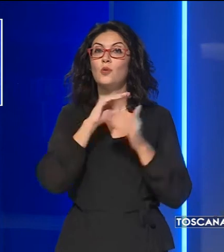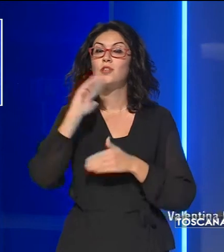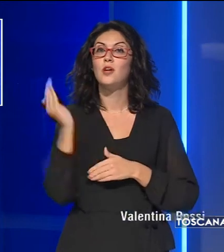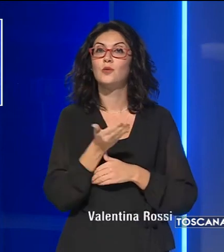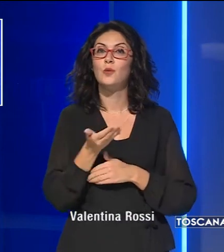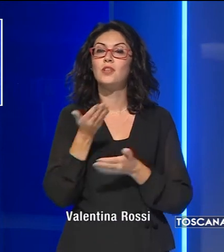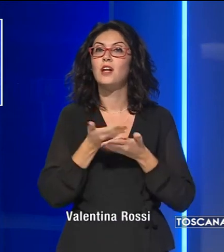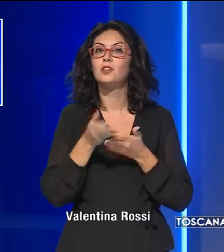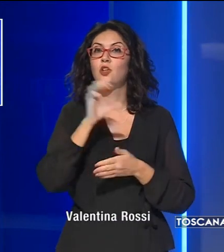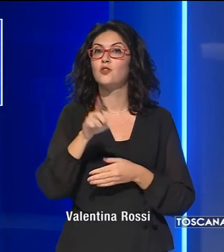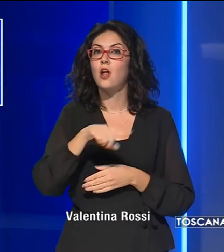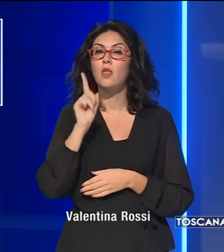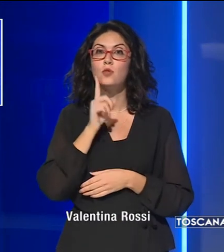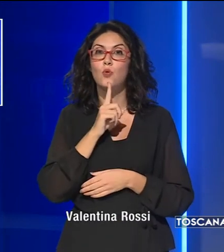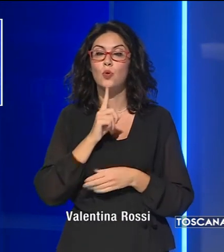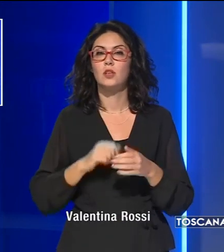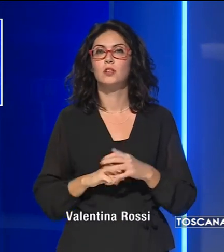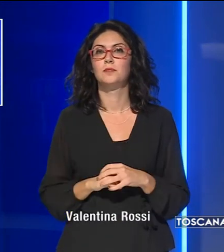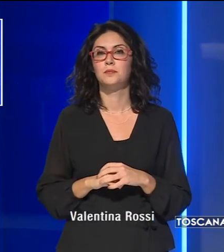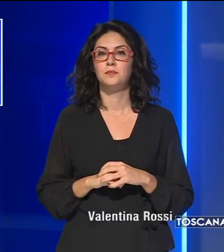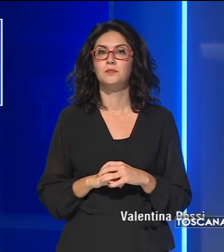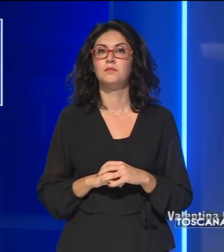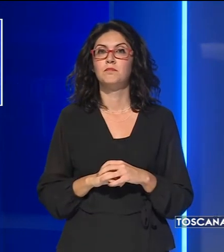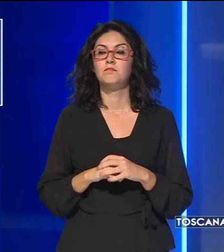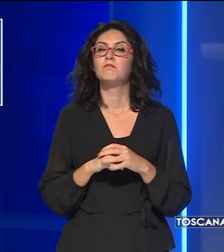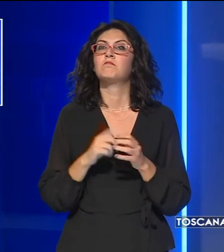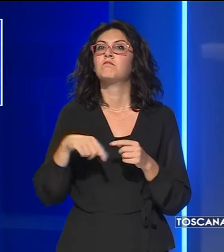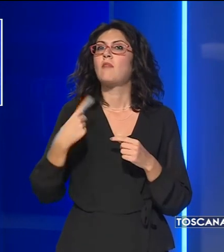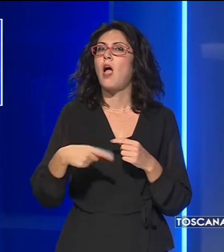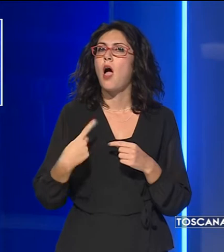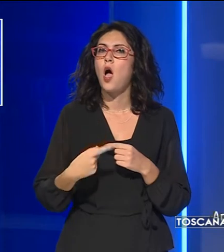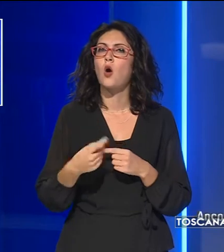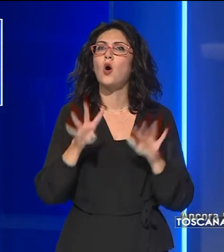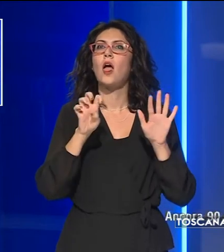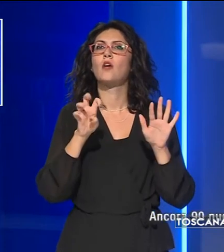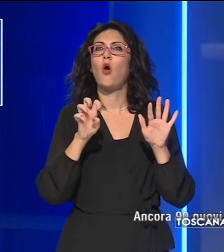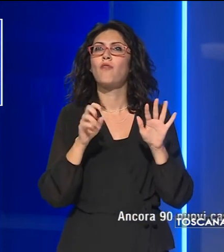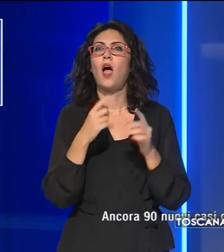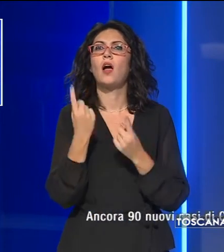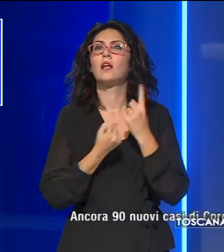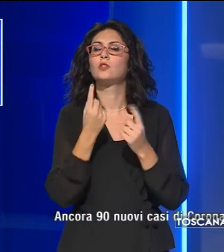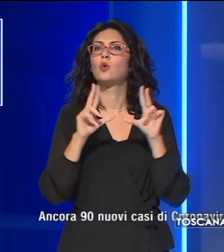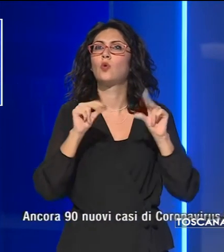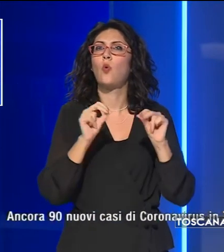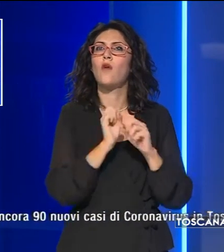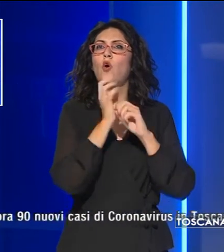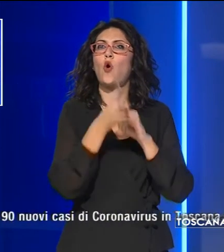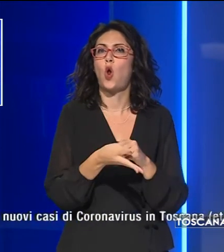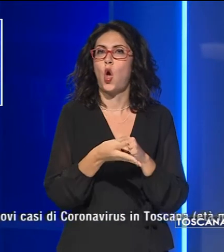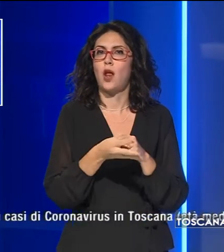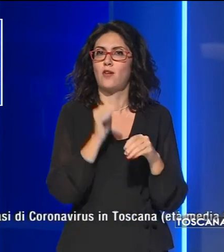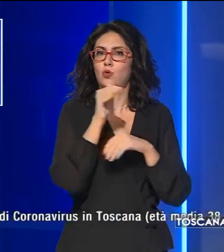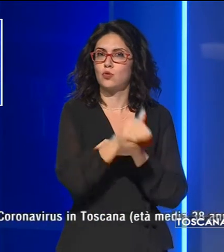Tutti dalla Tg regionale per sordi, ancora 90 nuovi casi di coronavirus in Toscana,